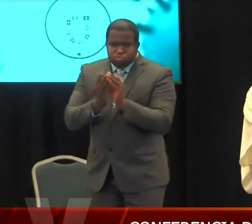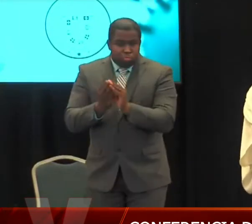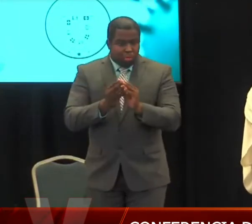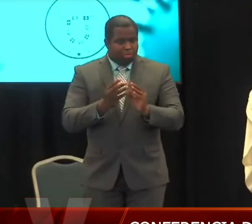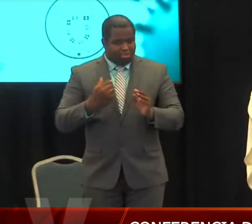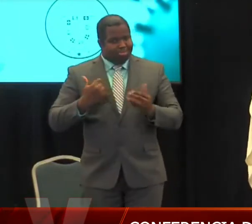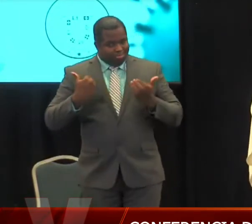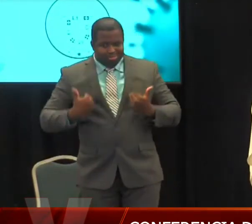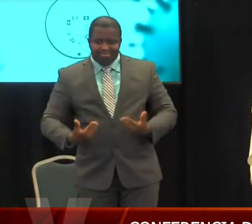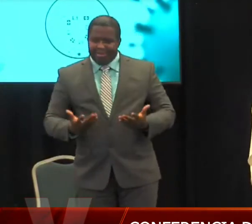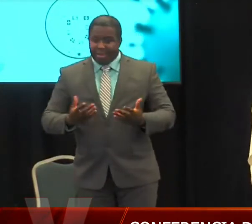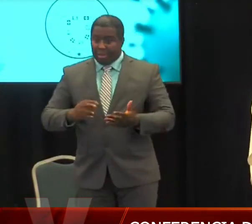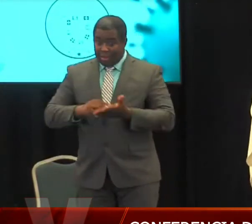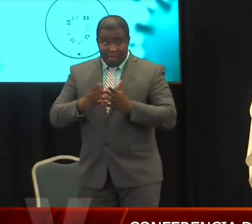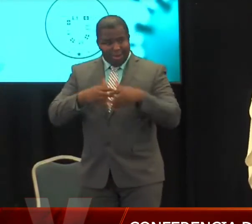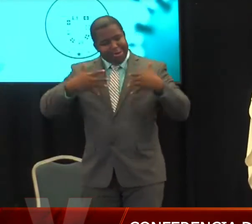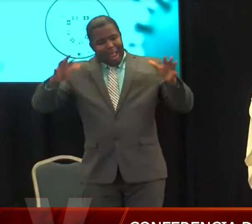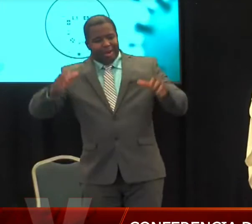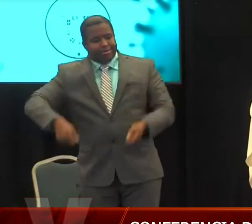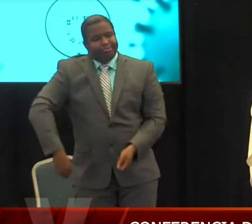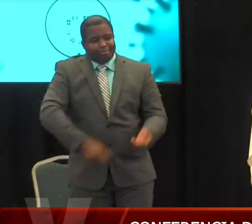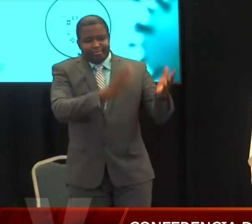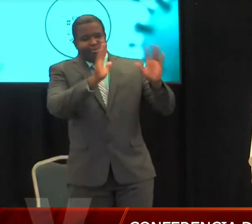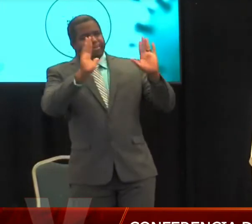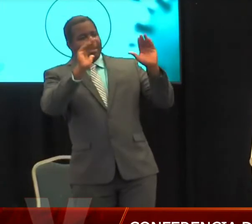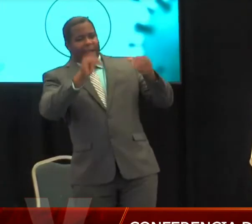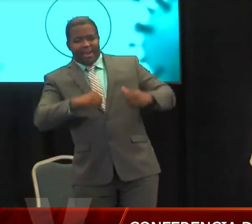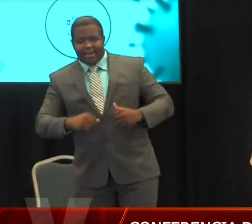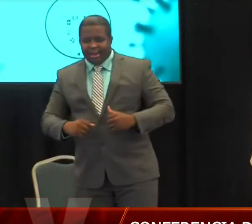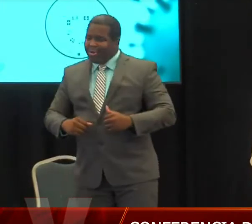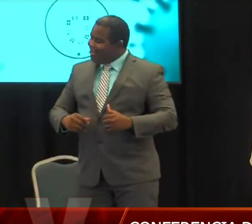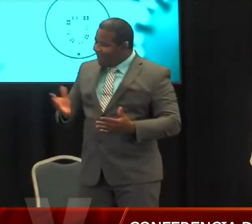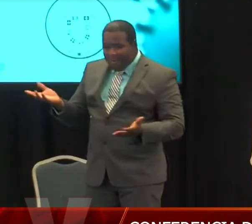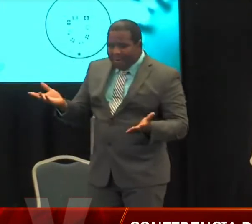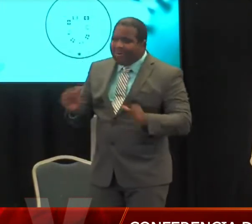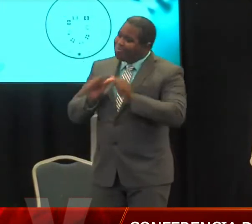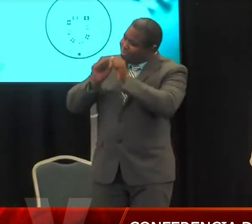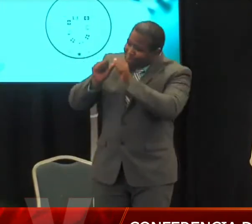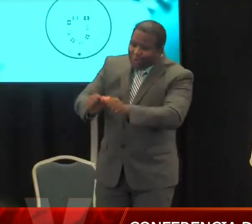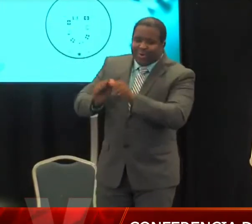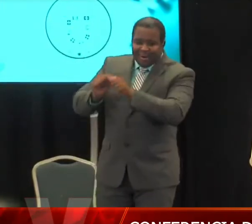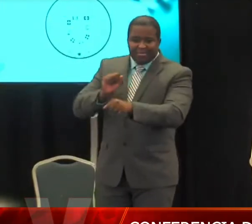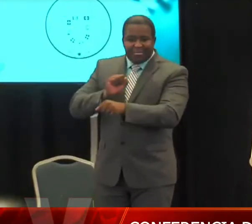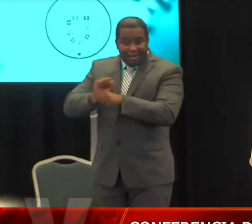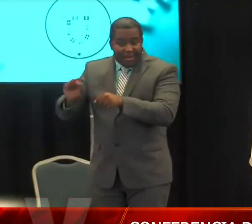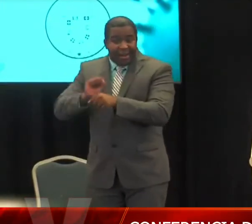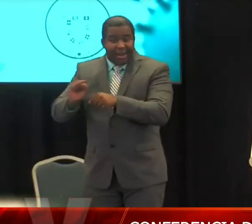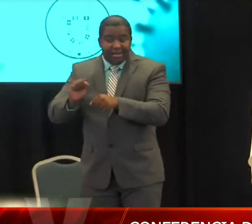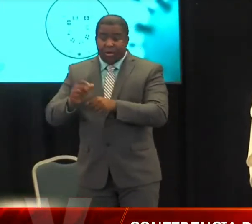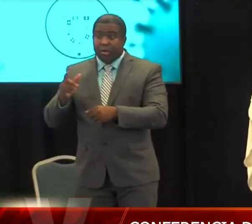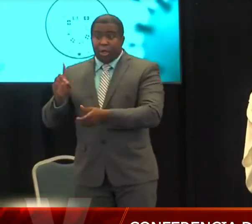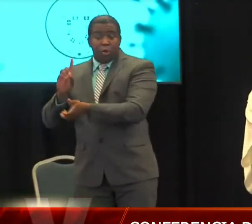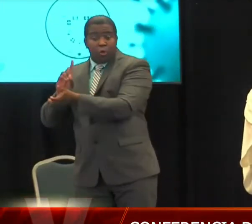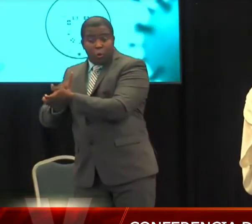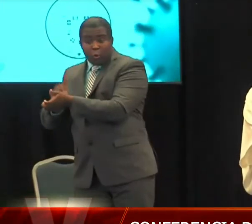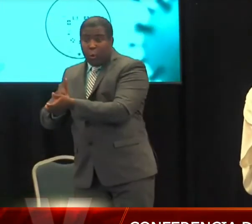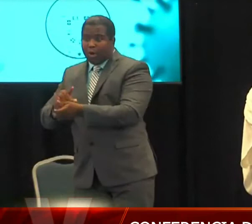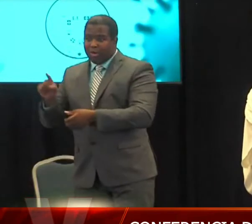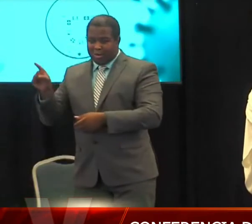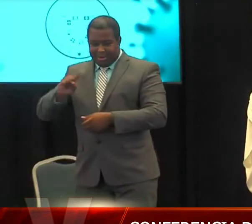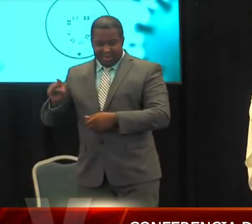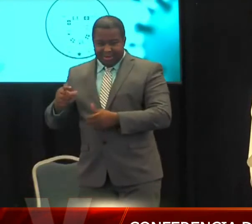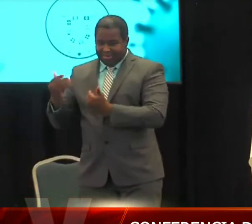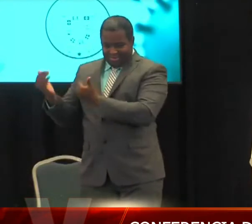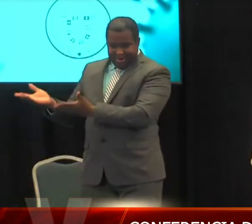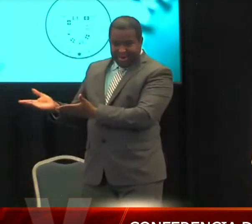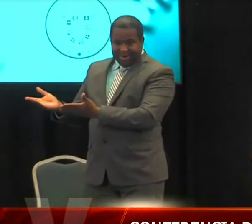en la discusión, inclusive el doctor Segundo Rodríguez, va a participar con el proyecto de rastreo municipal como asesor. Así que estamos